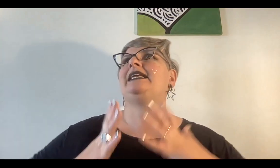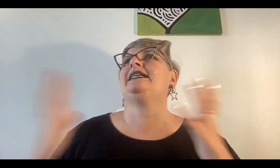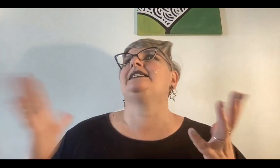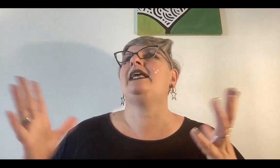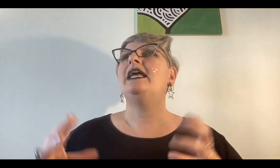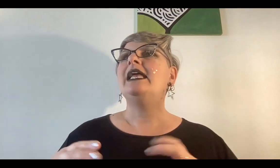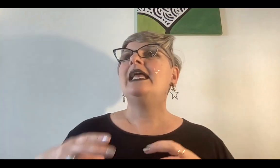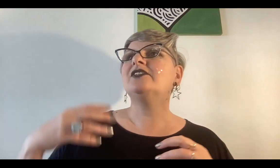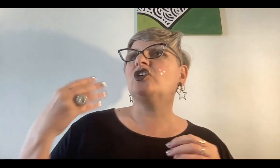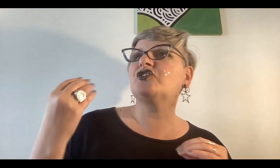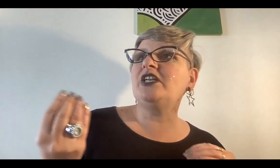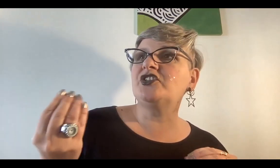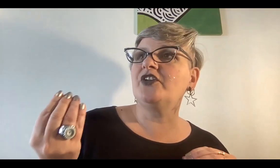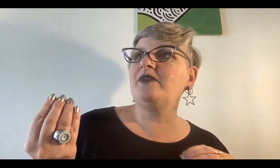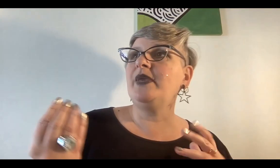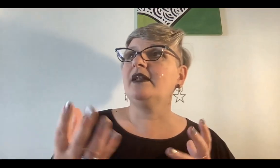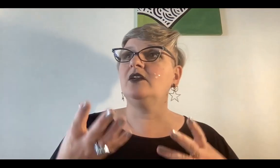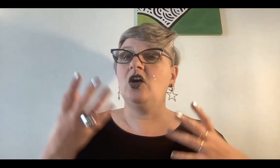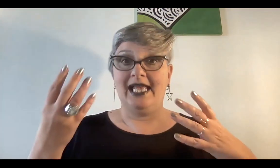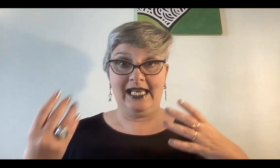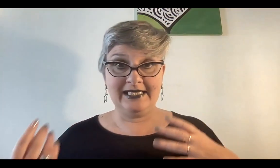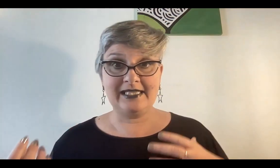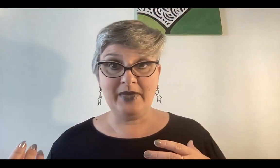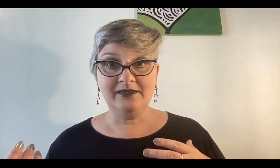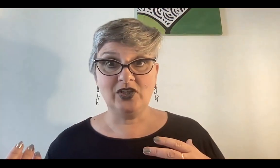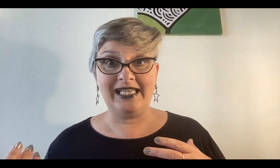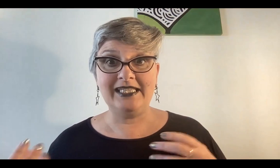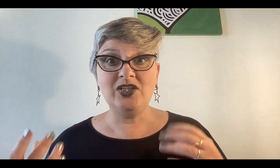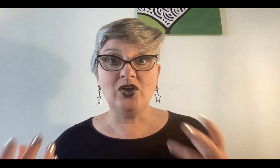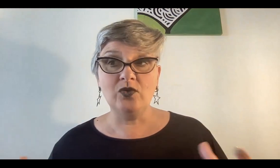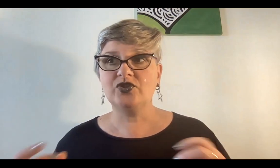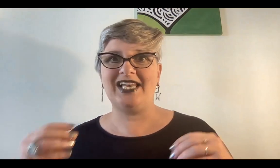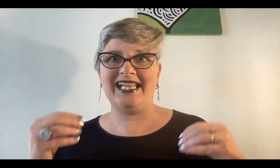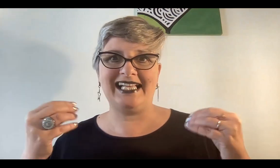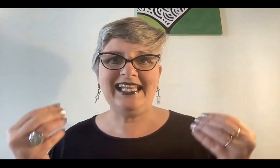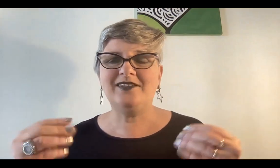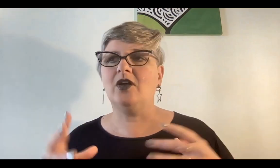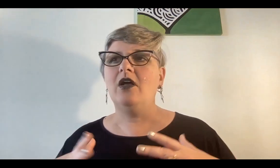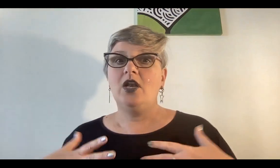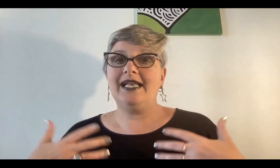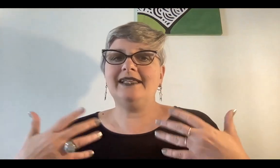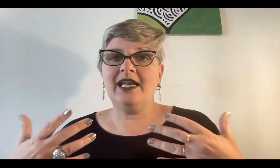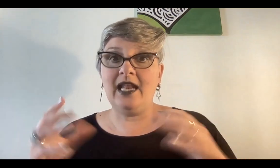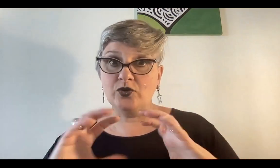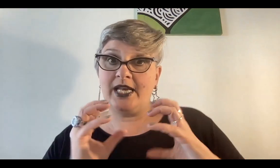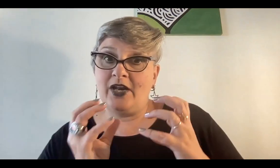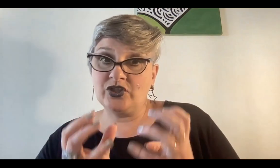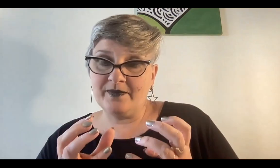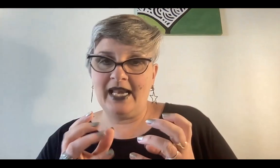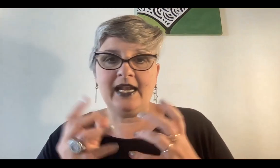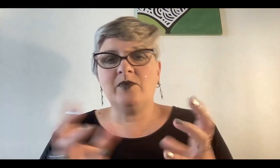renacer, el solsticio de invierno, el nacimiento del niño luz, el Cristo, el que trae la luz en la noche más larga,